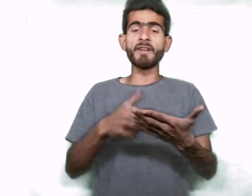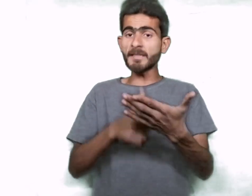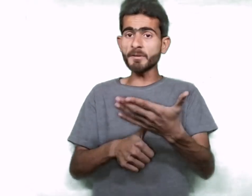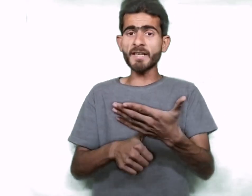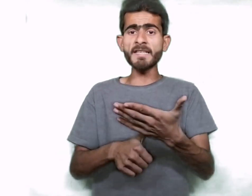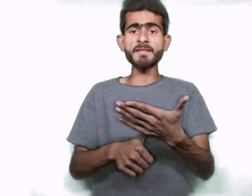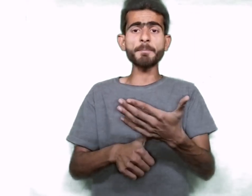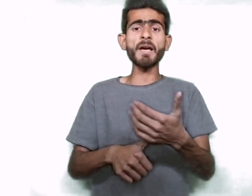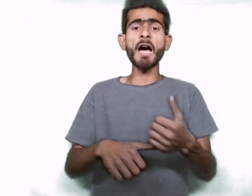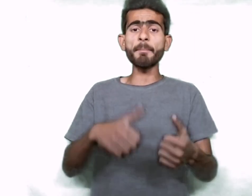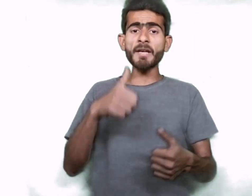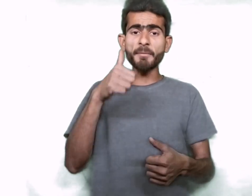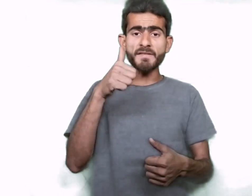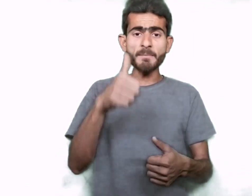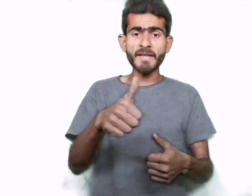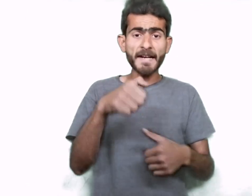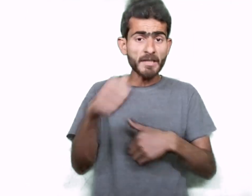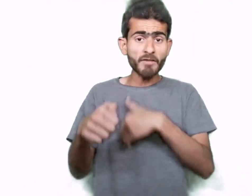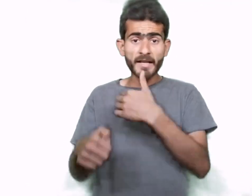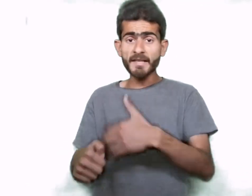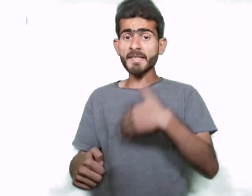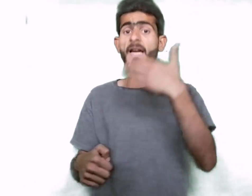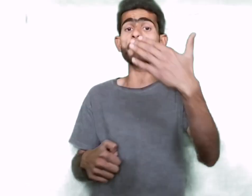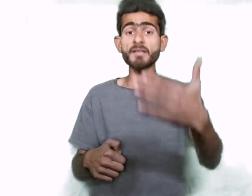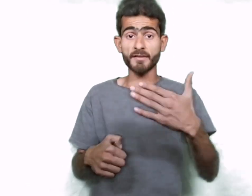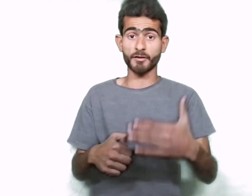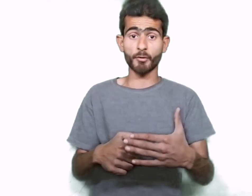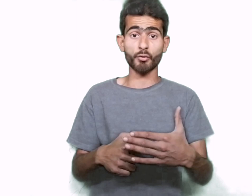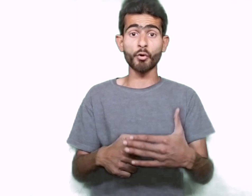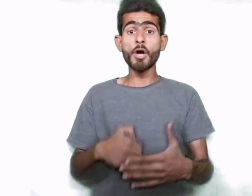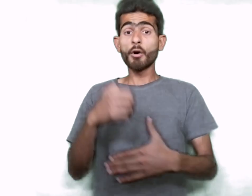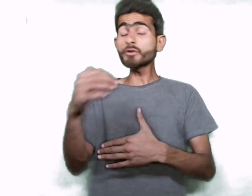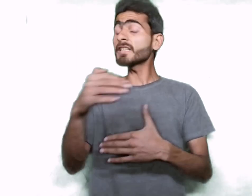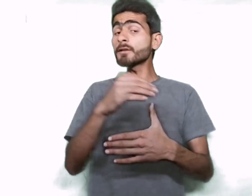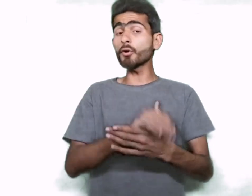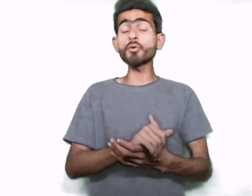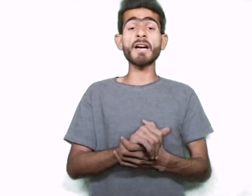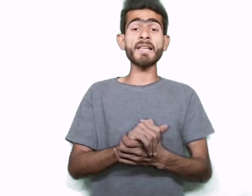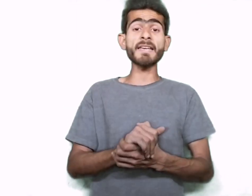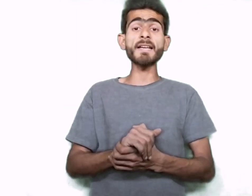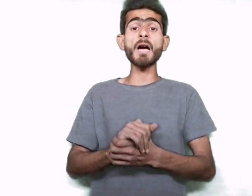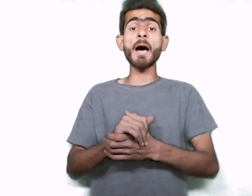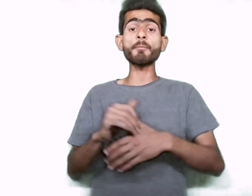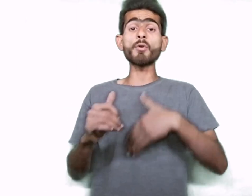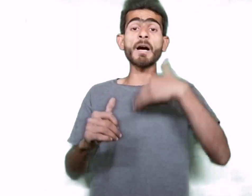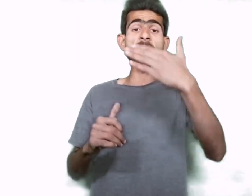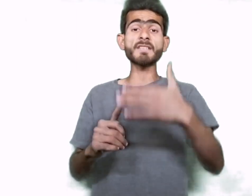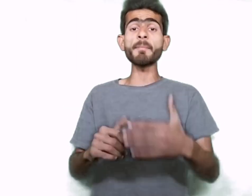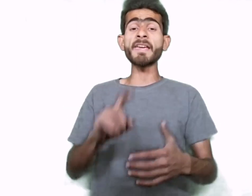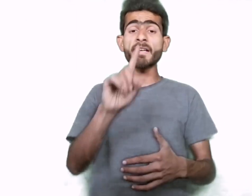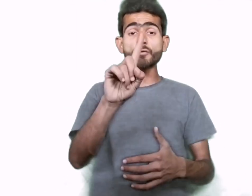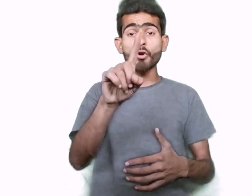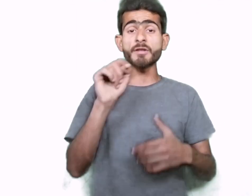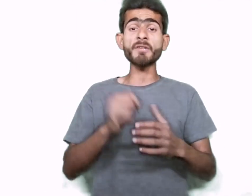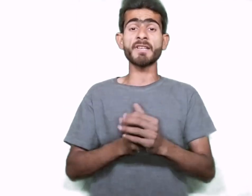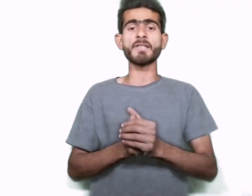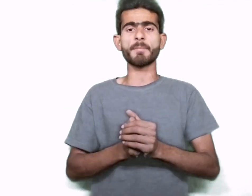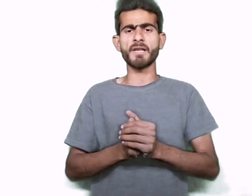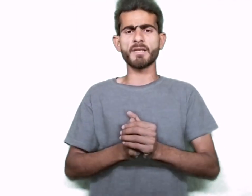ڈیوائز بھی چاہیے جس پہ آپ نے اپنے سیم ایکٹیو کر کے دینے ہے اپنے کسٹمر کو اس کے لیے دوستو کرنا کیا ہے کہ آپ کو کم از کم ایک سو سیم خریدنے پڑے